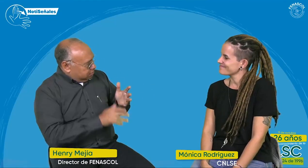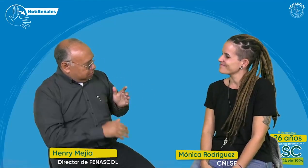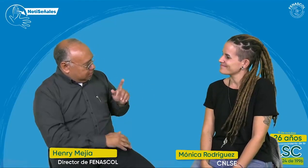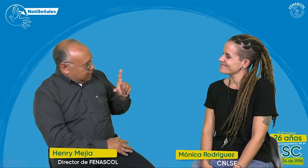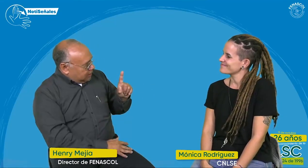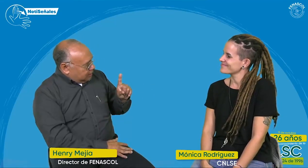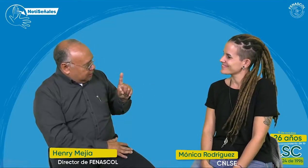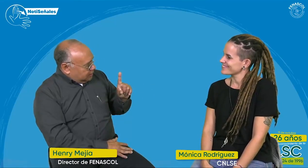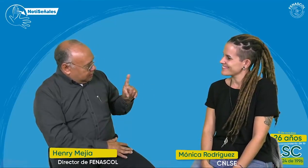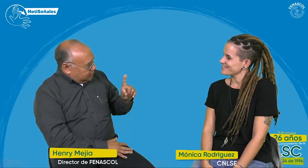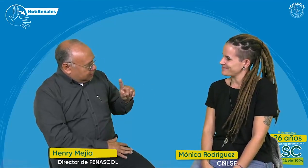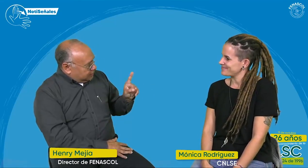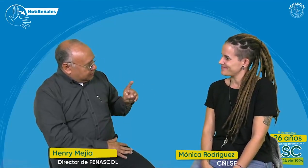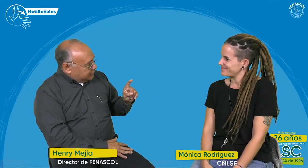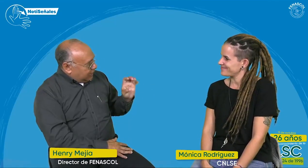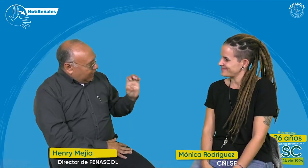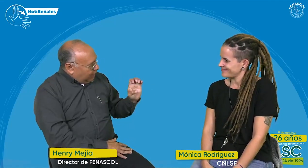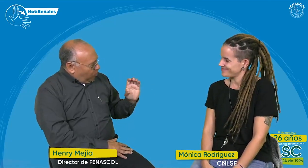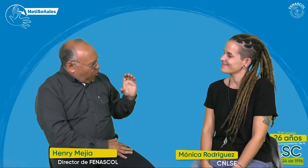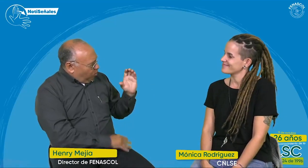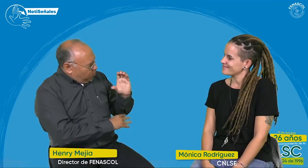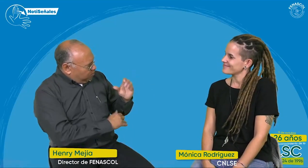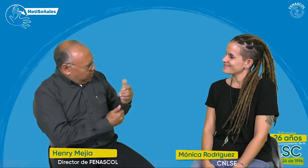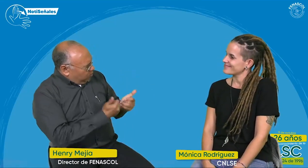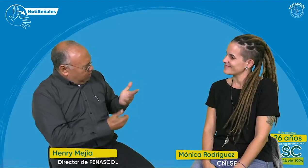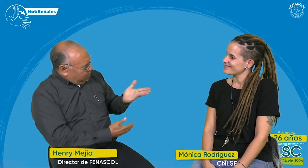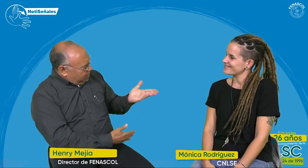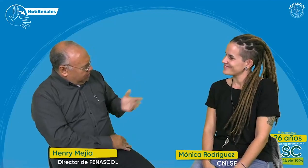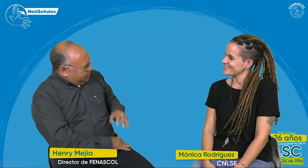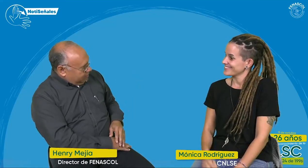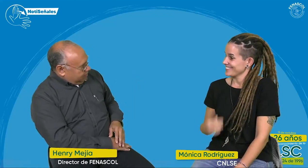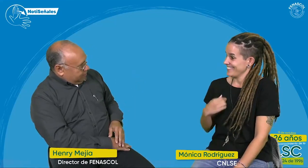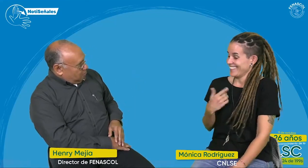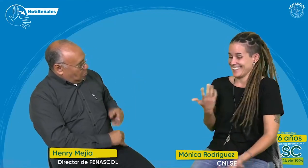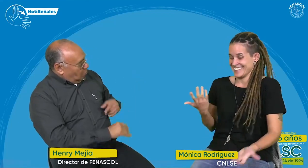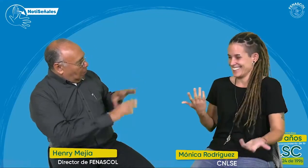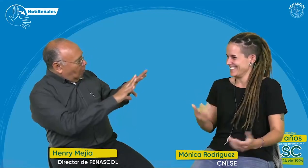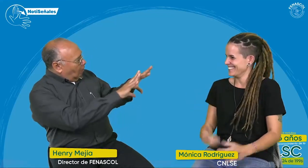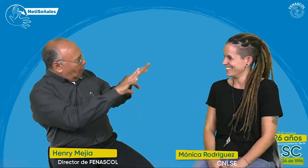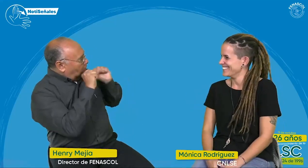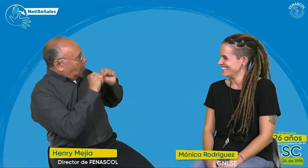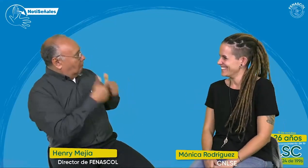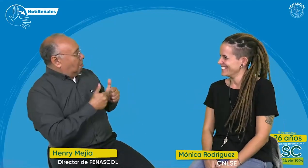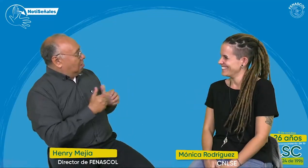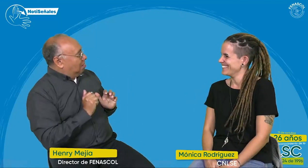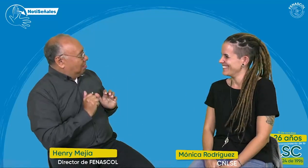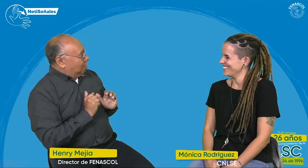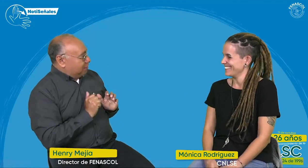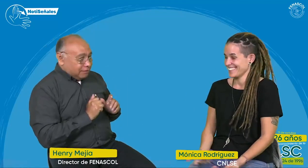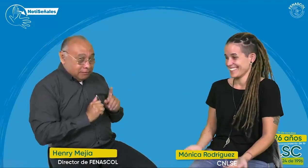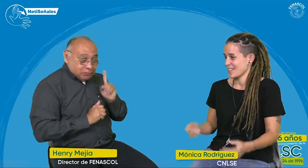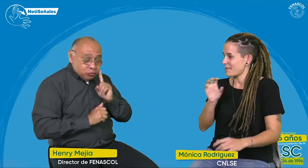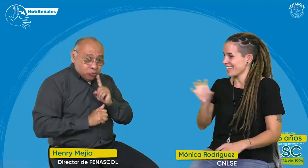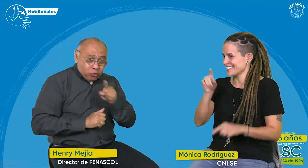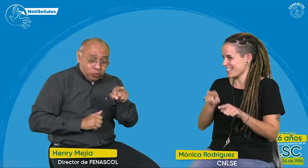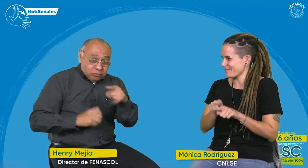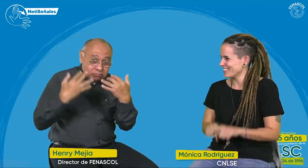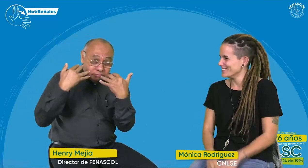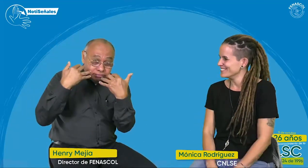pues, tú hablas lengua de signos española o colombiana. ¿Cómo es eso? Porque te entiendo perfectamente. No sé